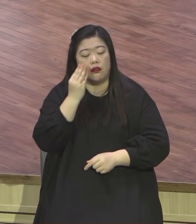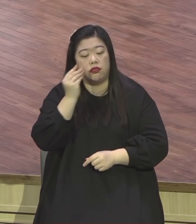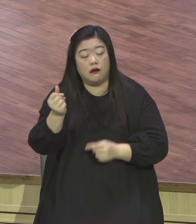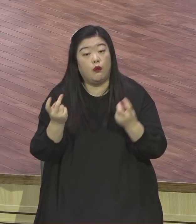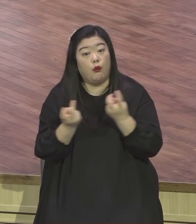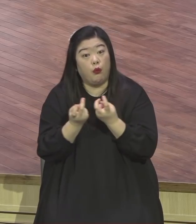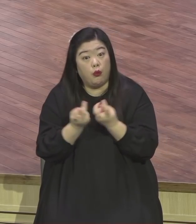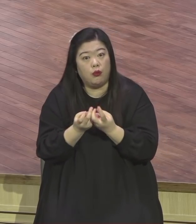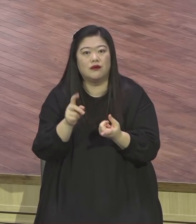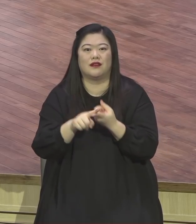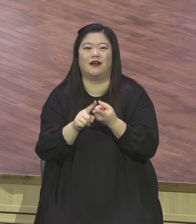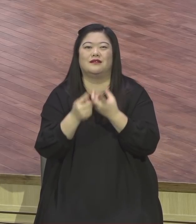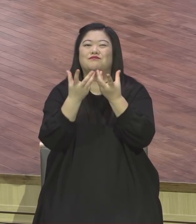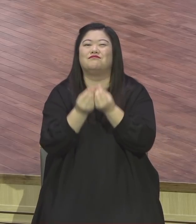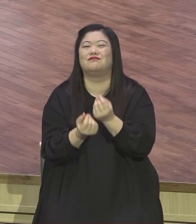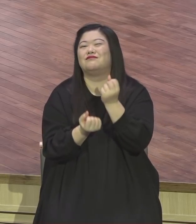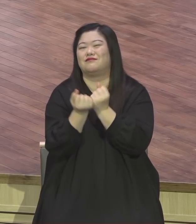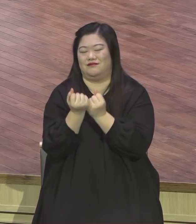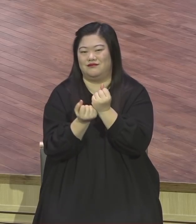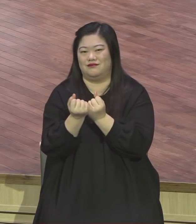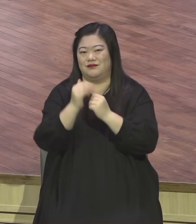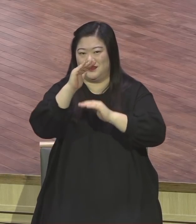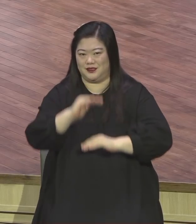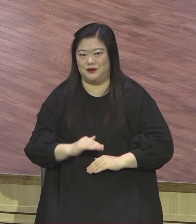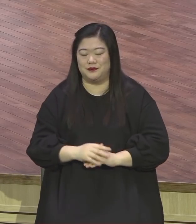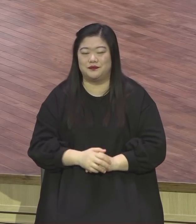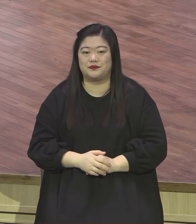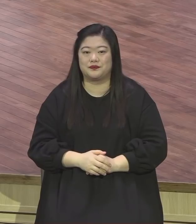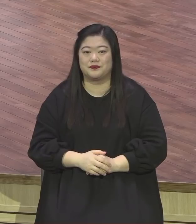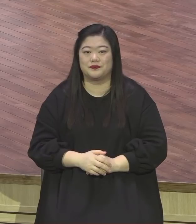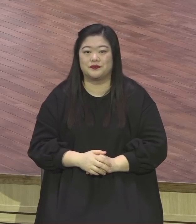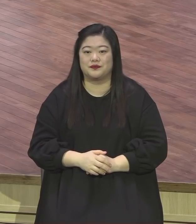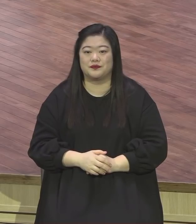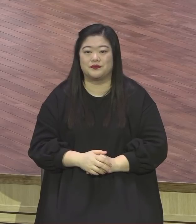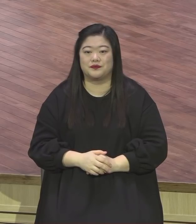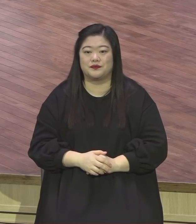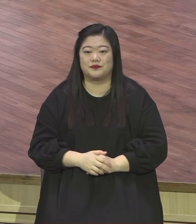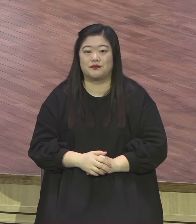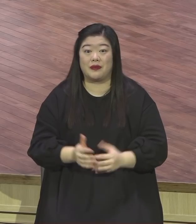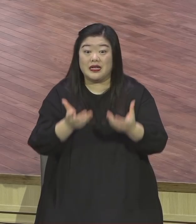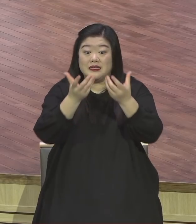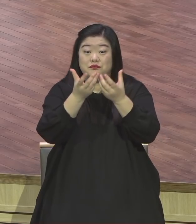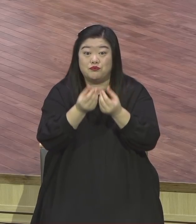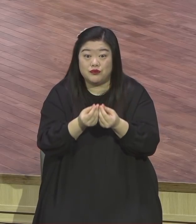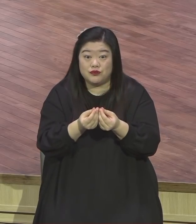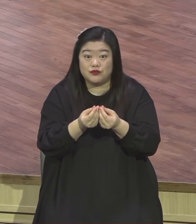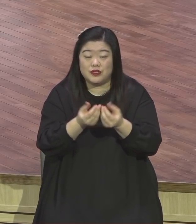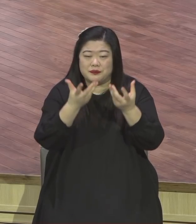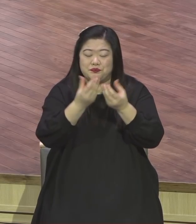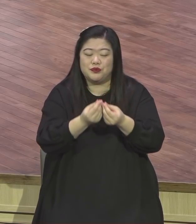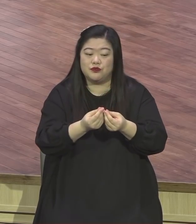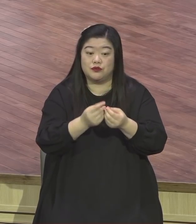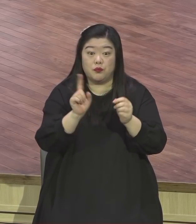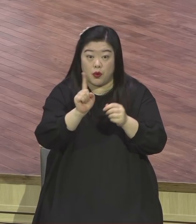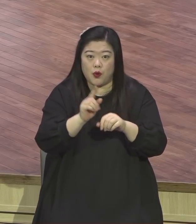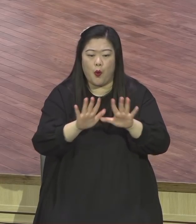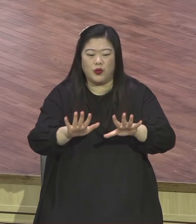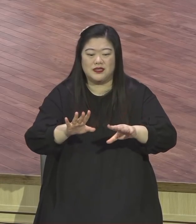이 말씀을 하고 계세요. 첫 번째 비유가 뭐냐. 십부르는 비유입니다. 십부르는 비유. 본문에